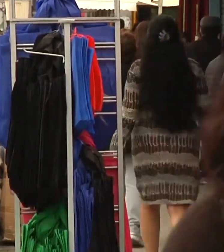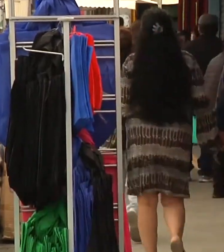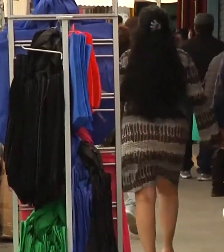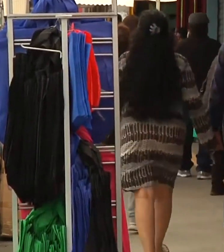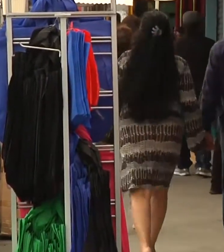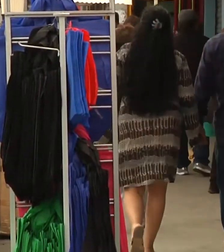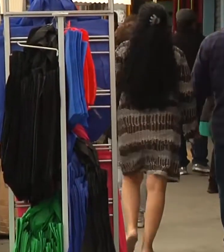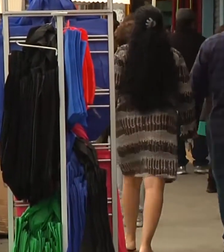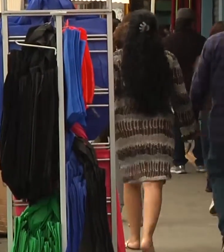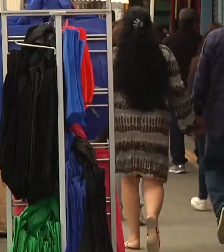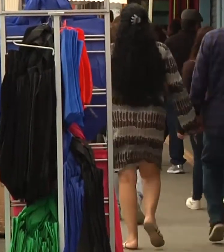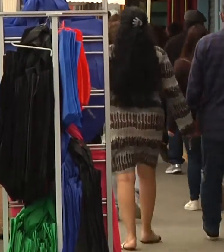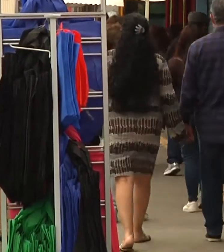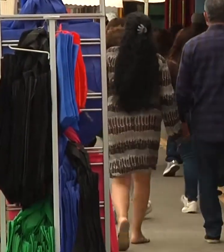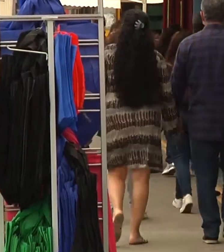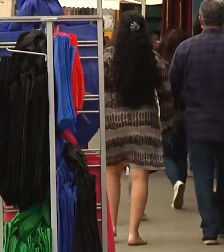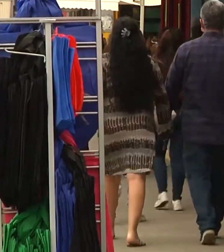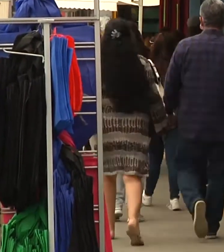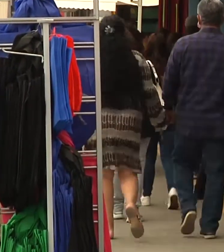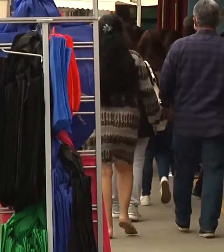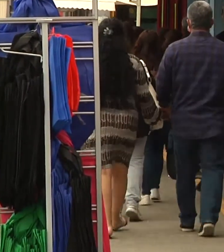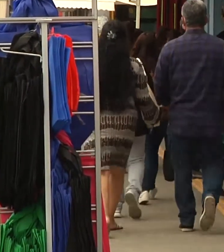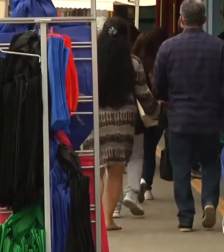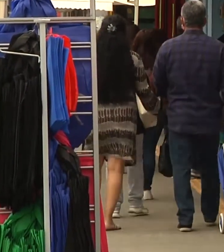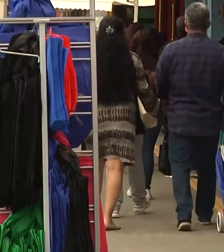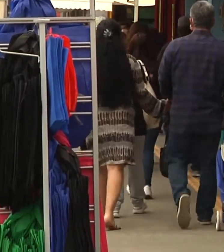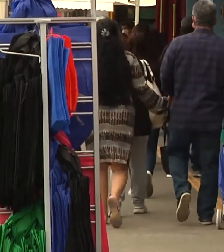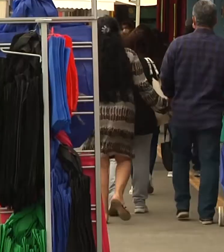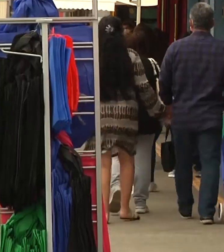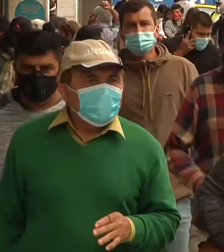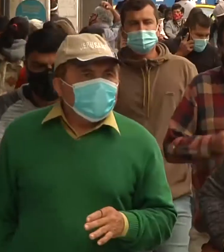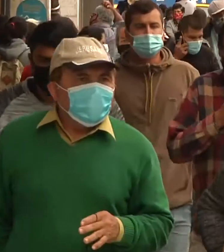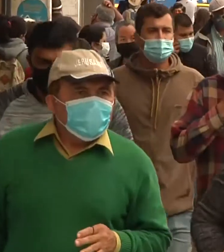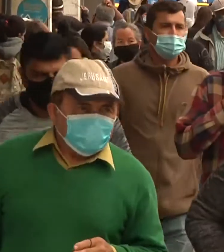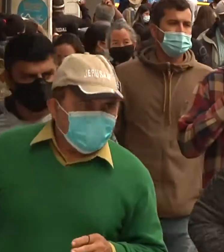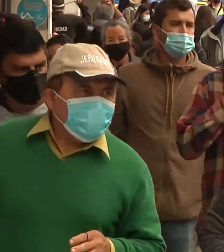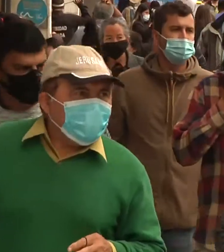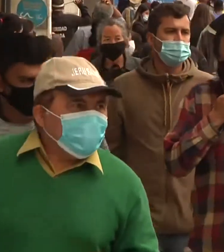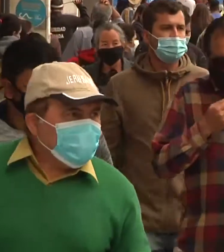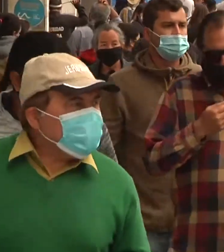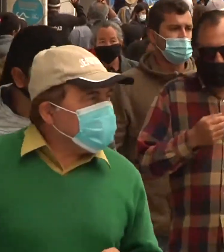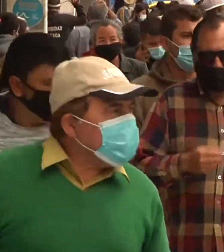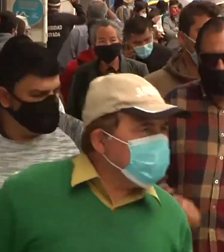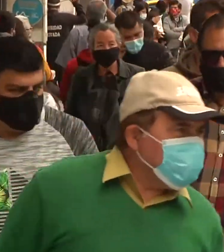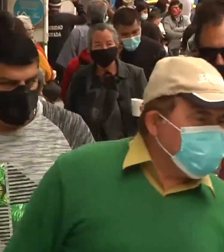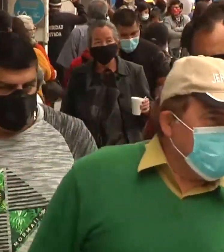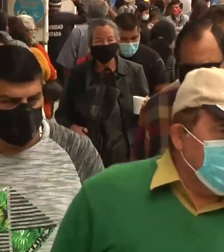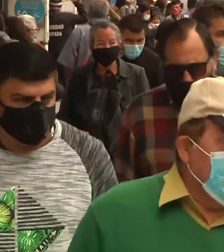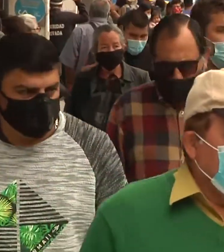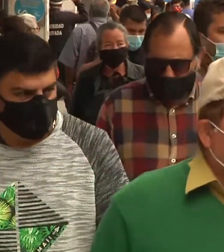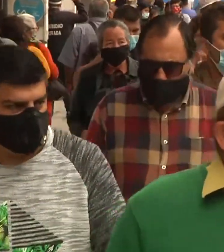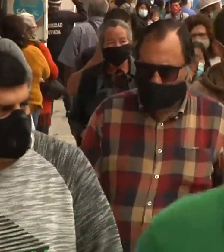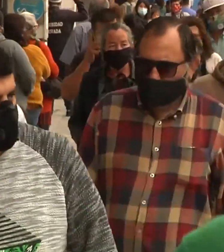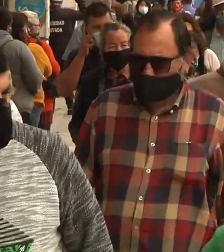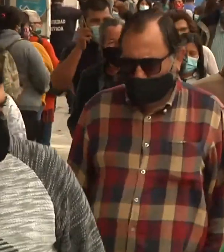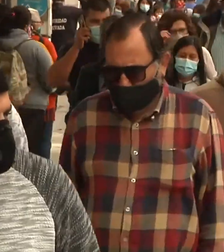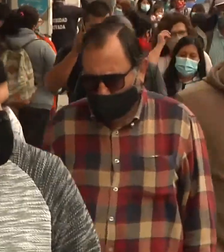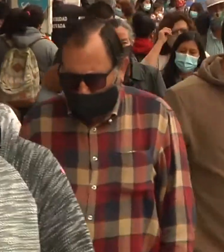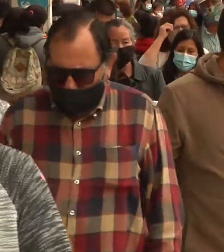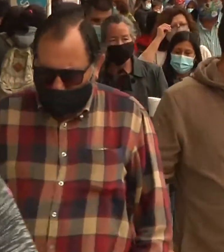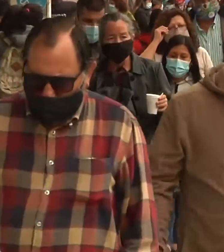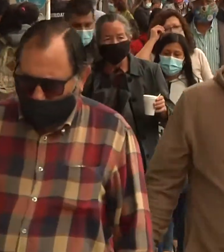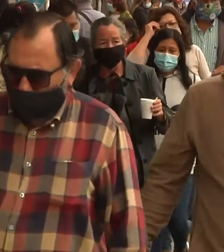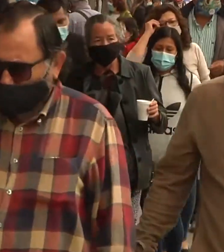día, de lunes a viernes, ya que los fines de semana y festivos se mantiene la cuarentena mientras dure la fase de